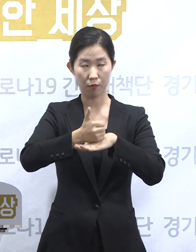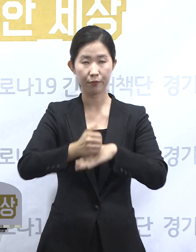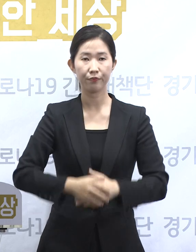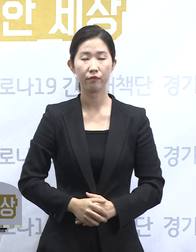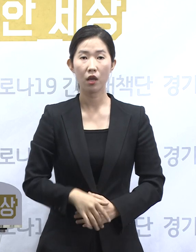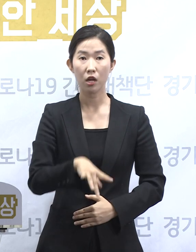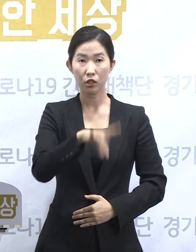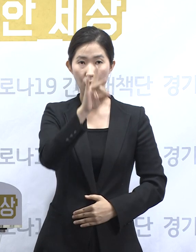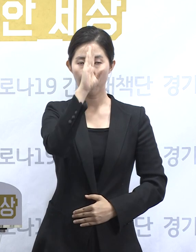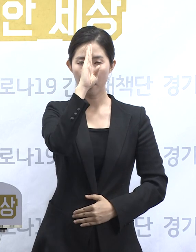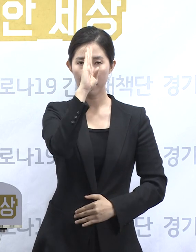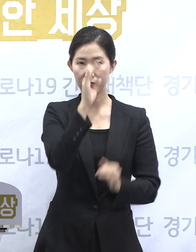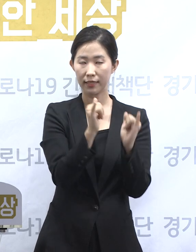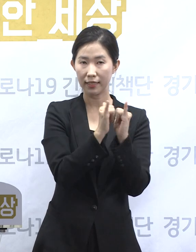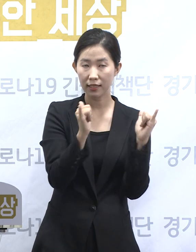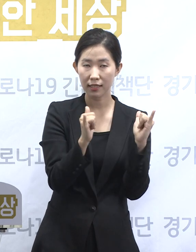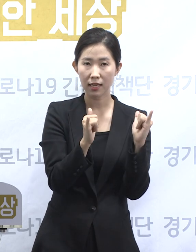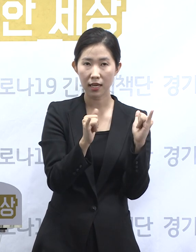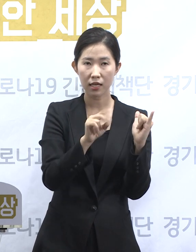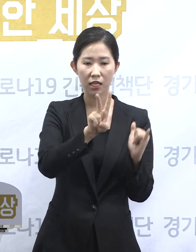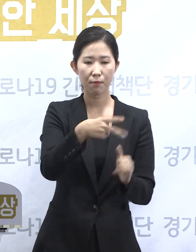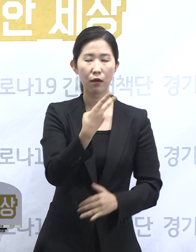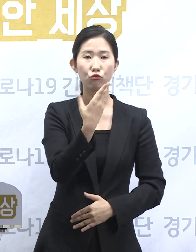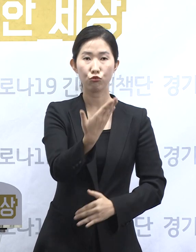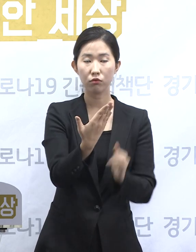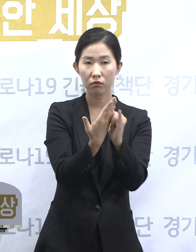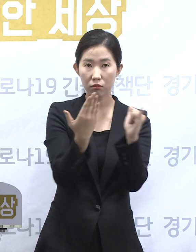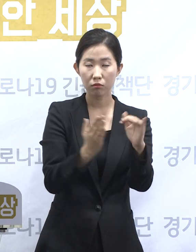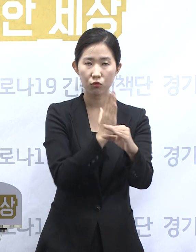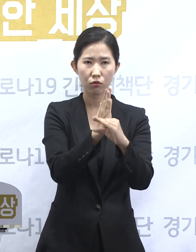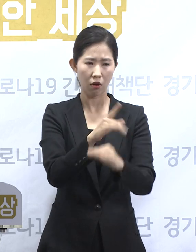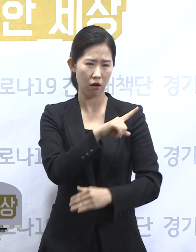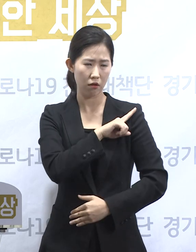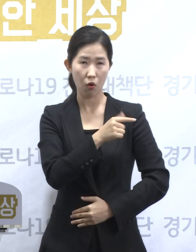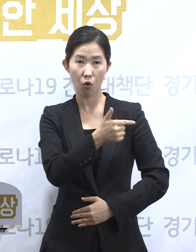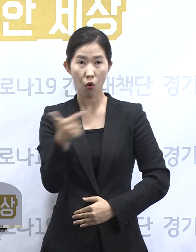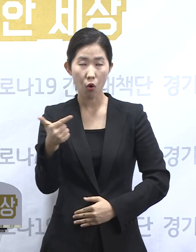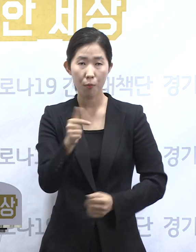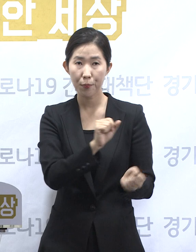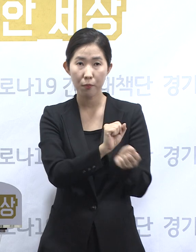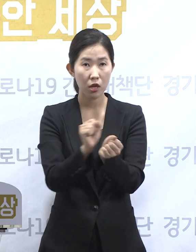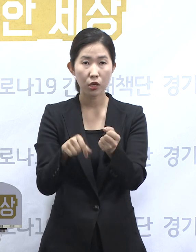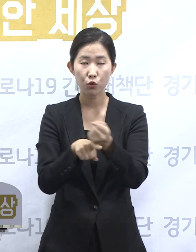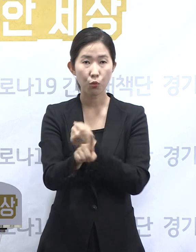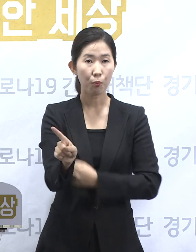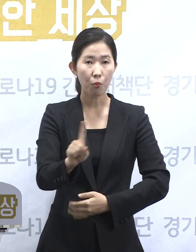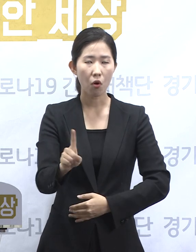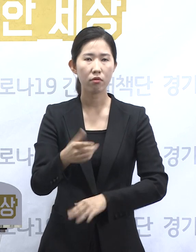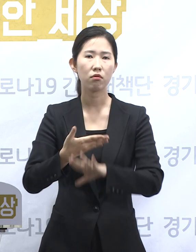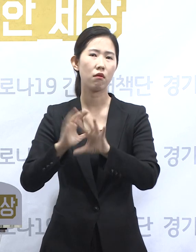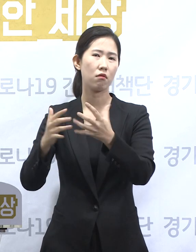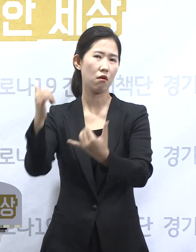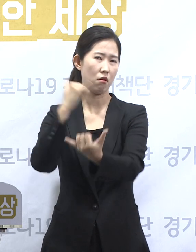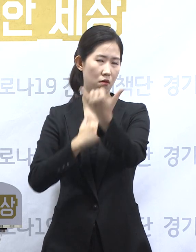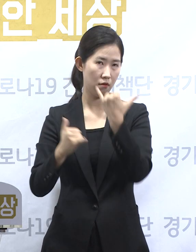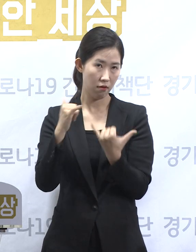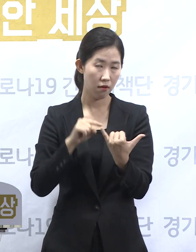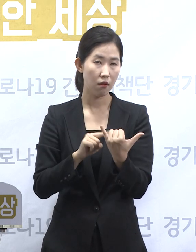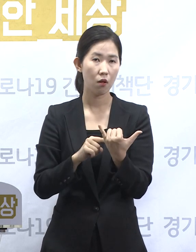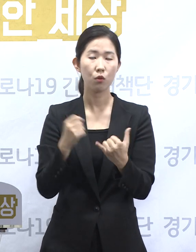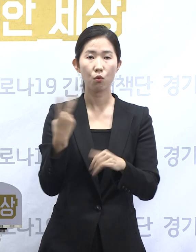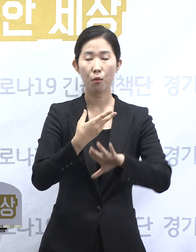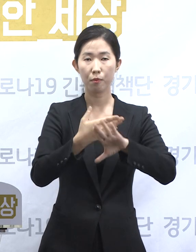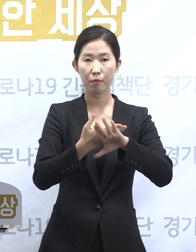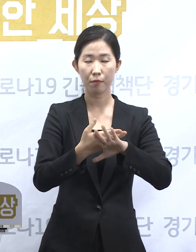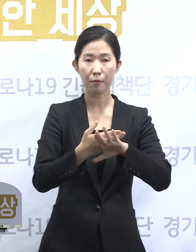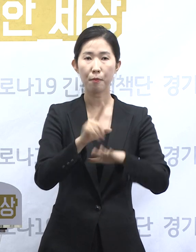인덱스 환자 209명 중 가장 큰 비율을 차지하는 감염 경로는 해외 유입이며 146명으로 69